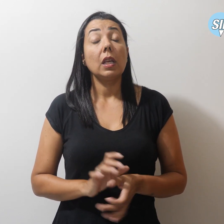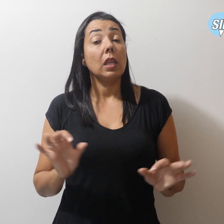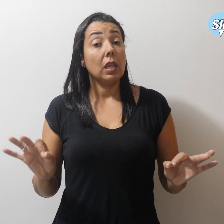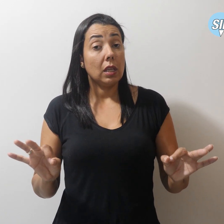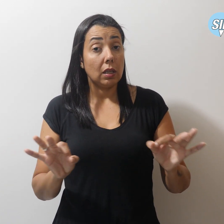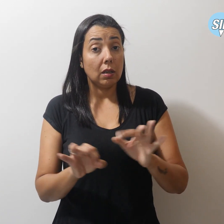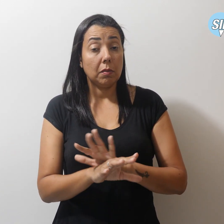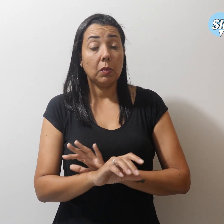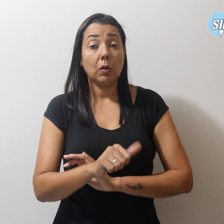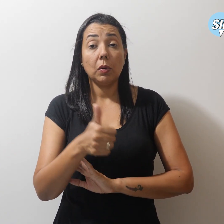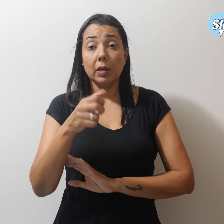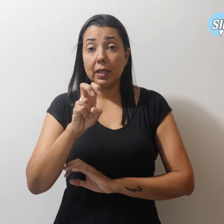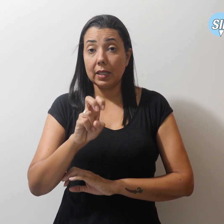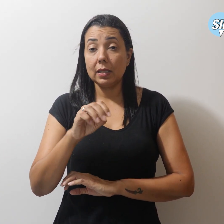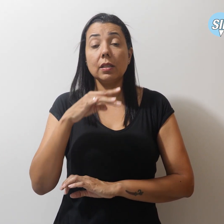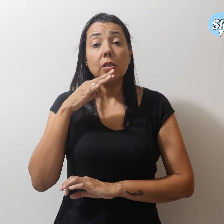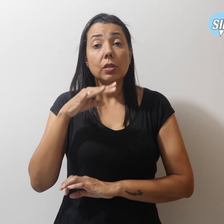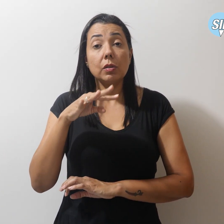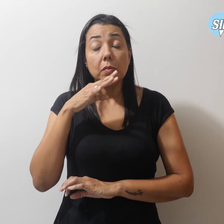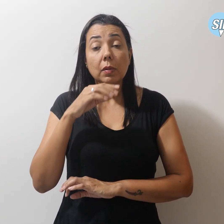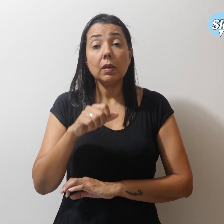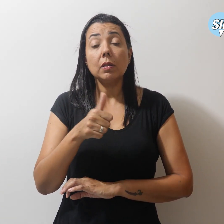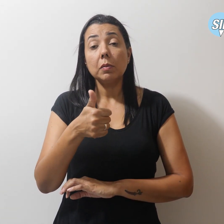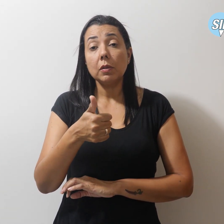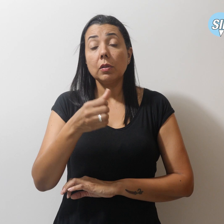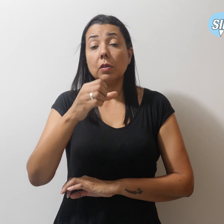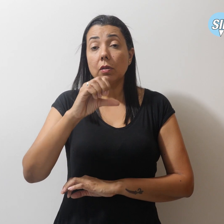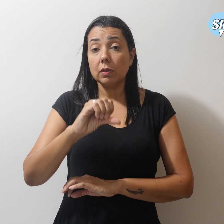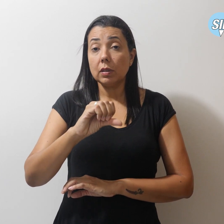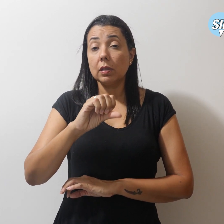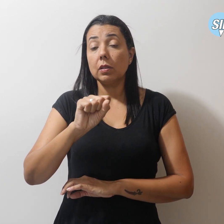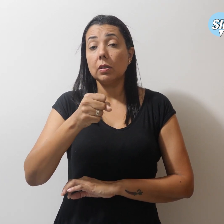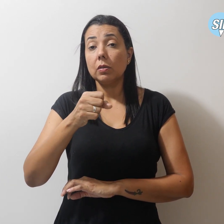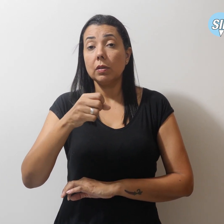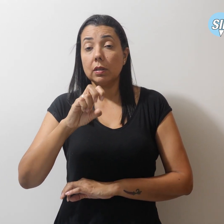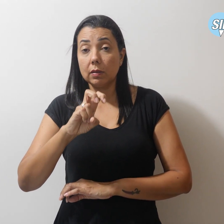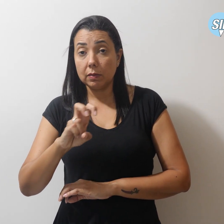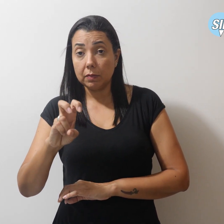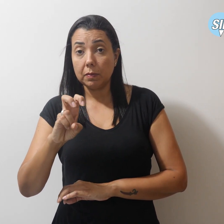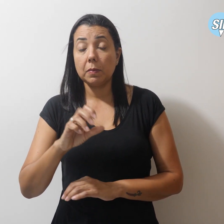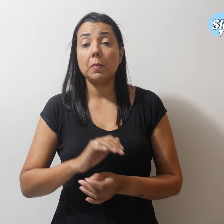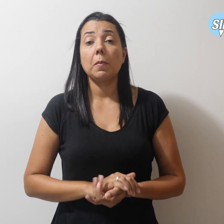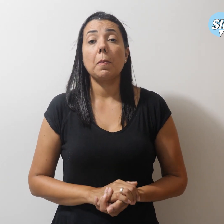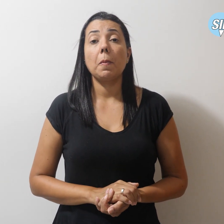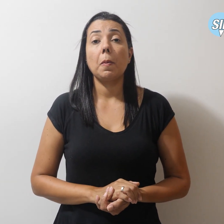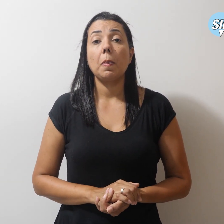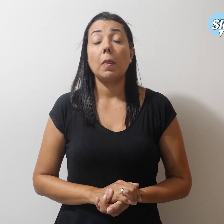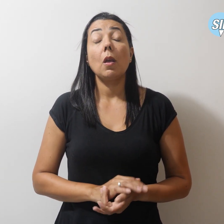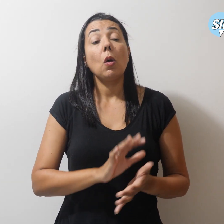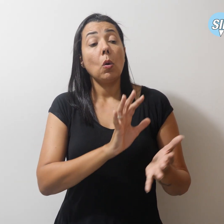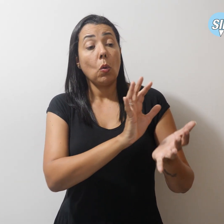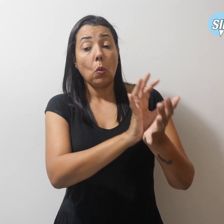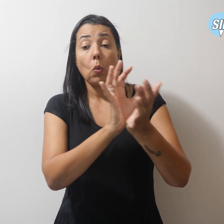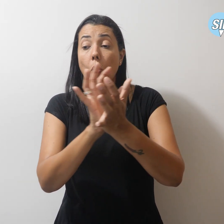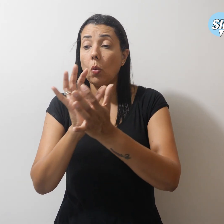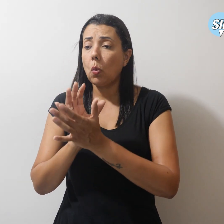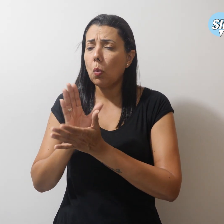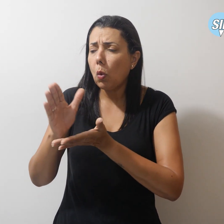em 15 de março de 1985. Os grupos golpistas eram